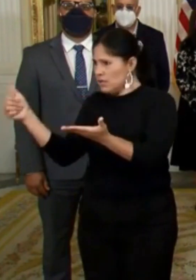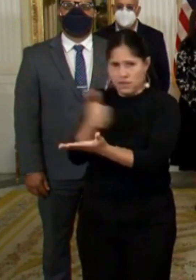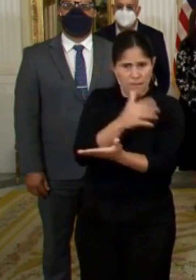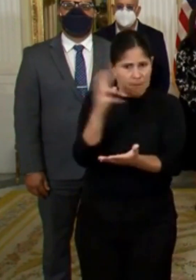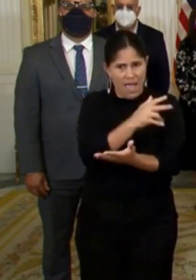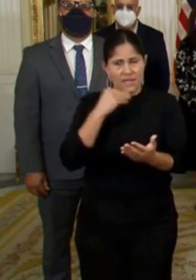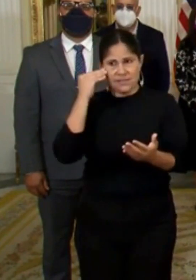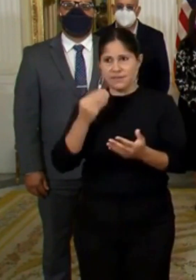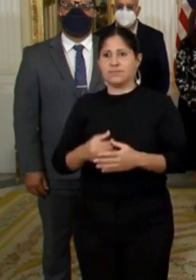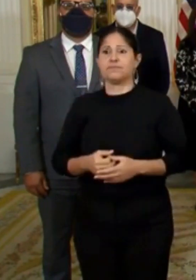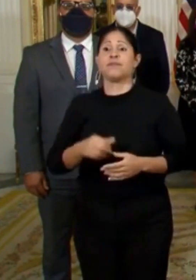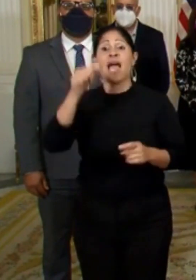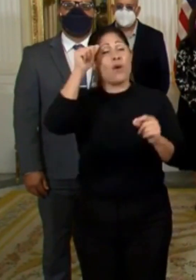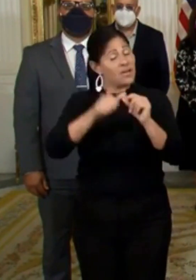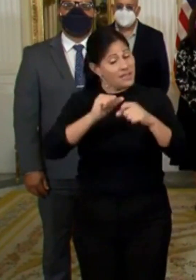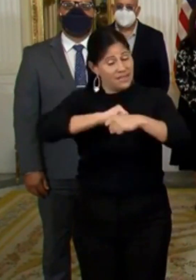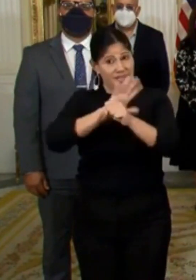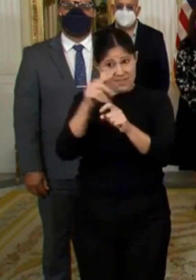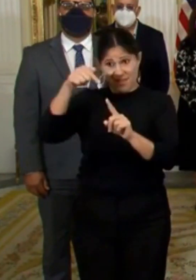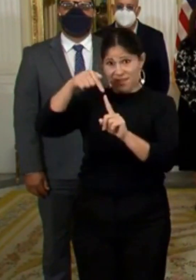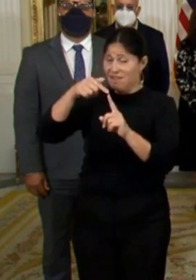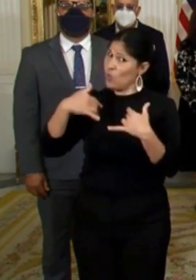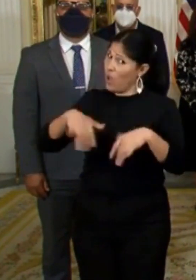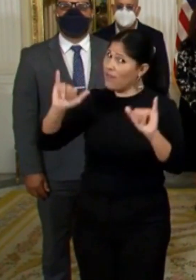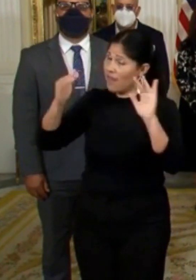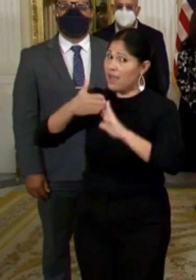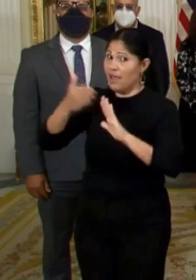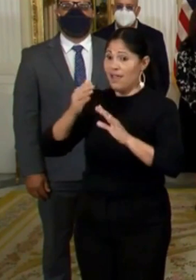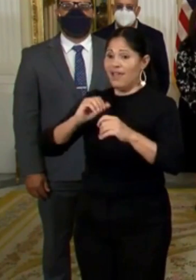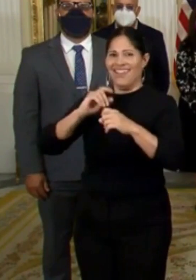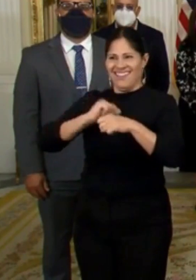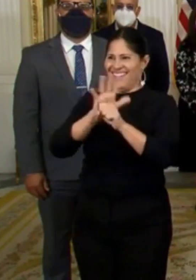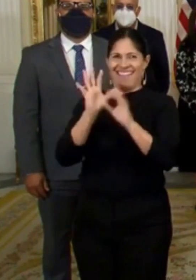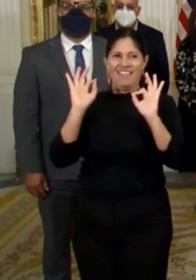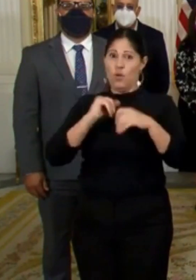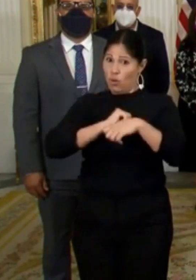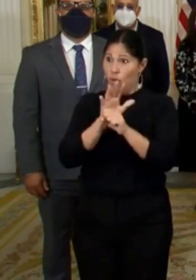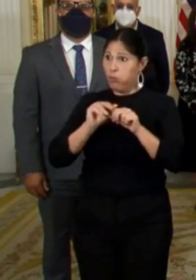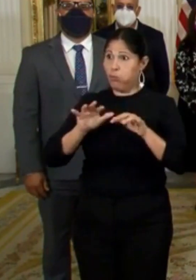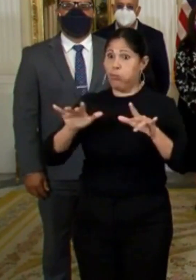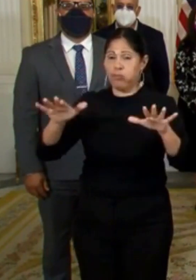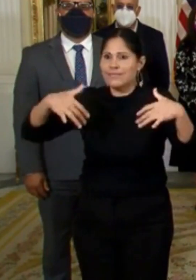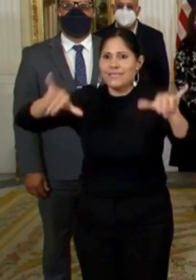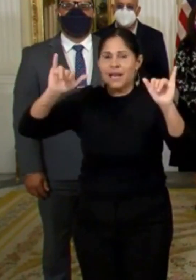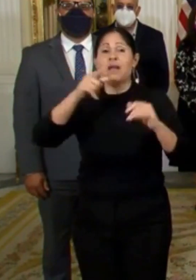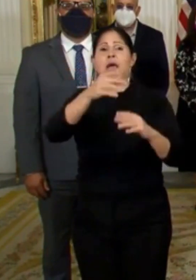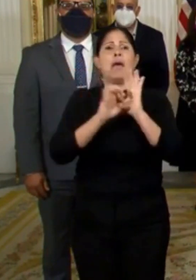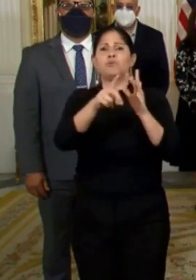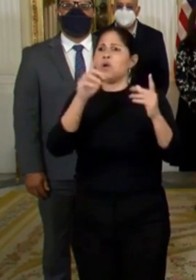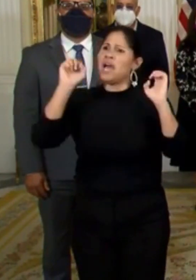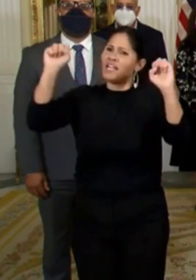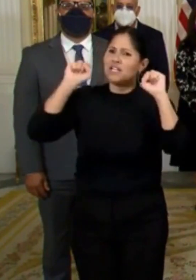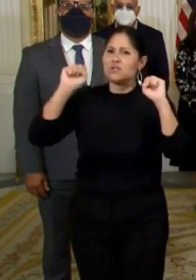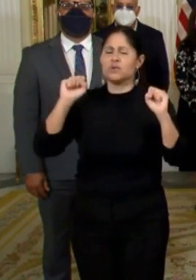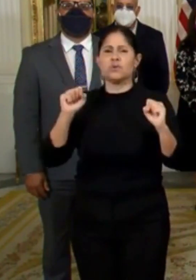permanece. No obstante, para quienes deseen ejercitarse, se permitirá llevar a cabo actividades